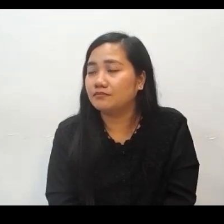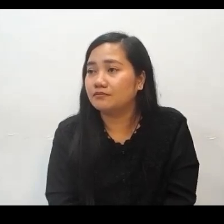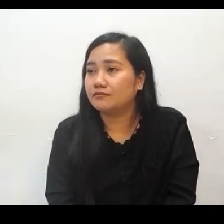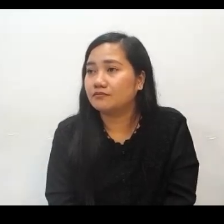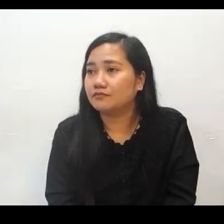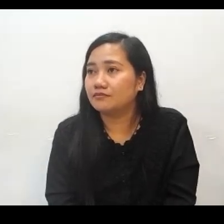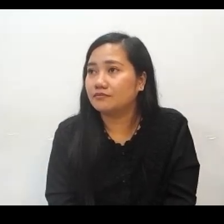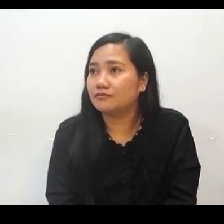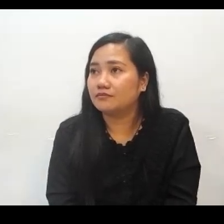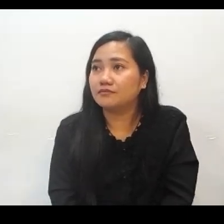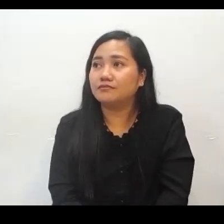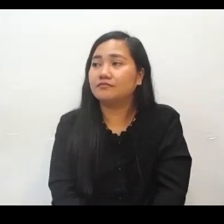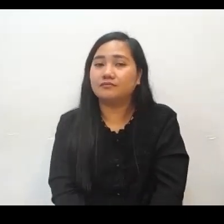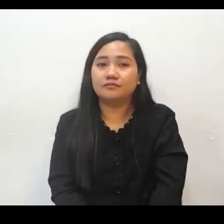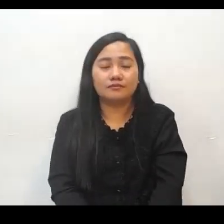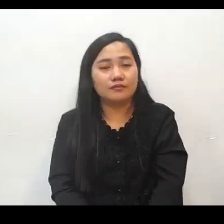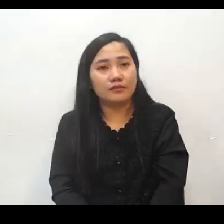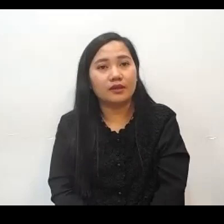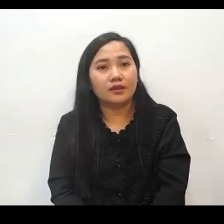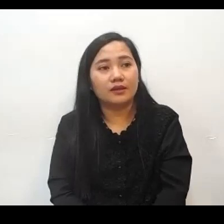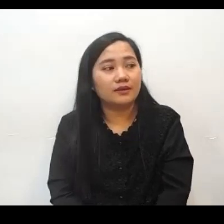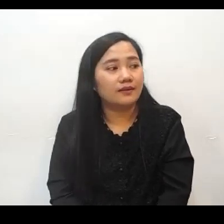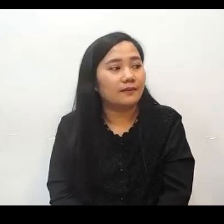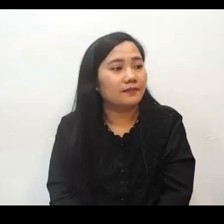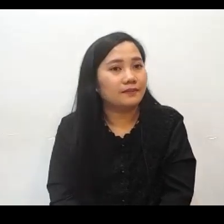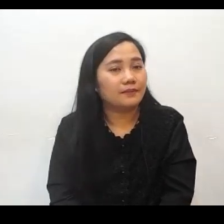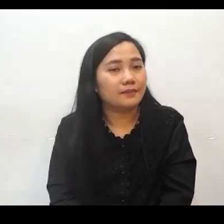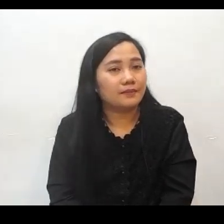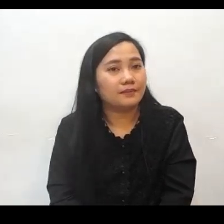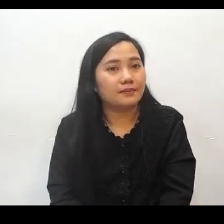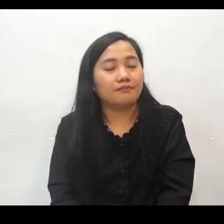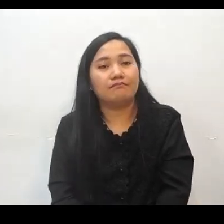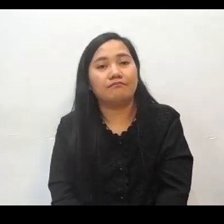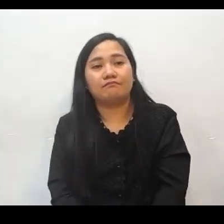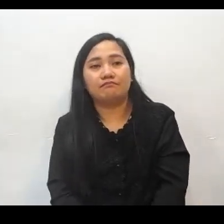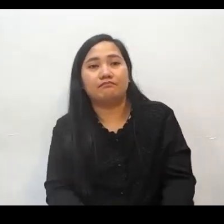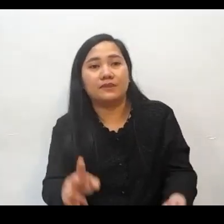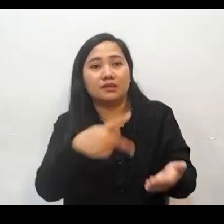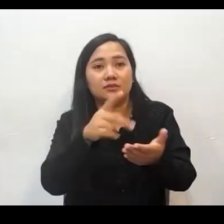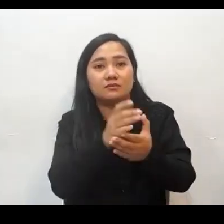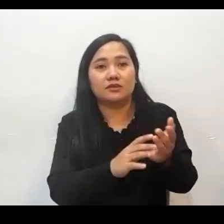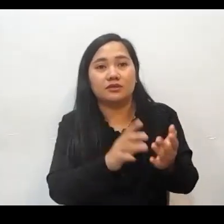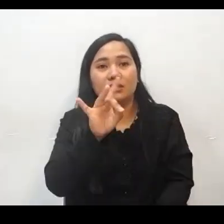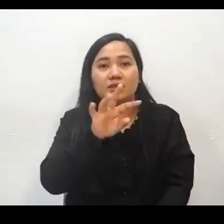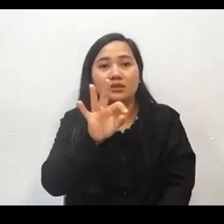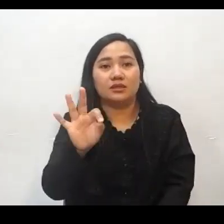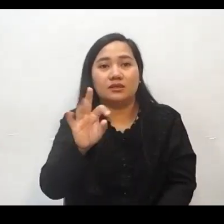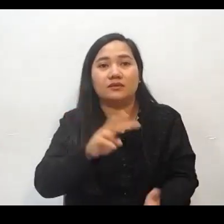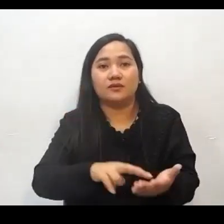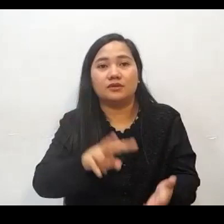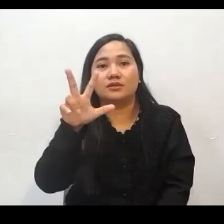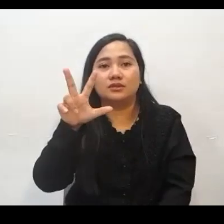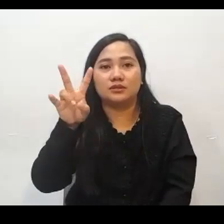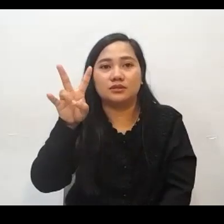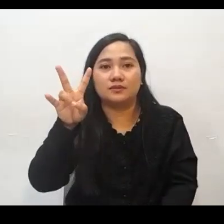verse 37 versikulo 37 po basahin po natin ng sabay-sabay 3 2 1